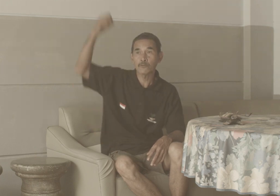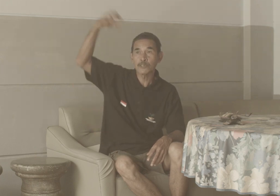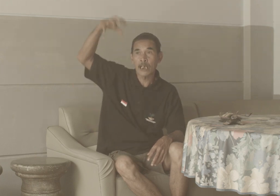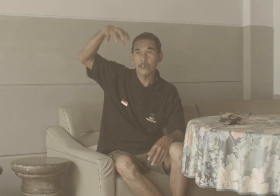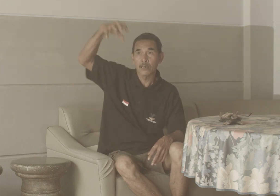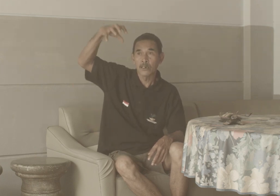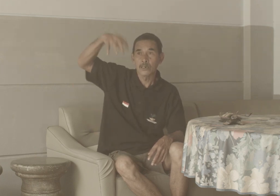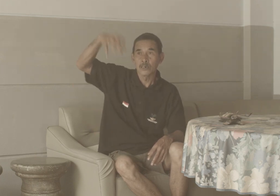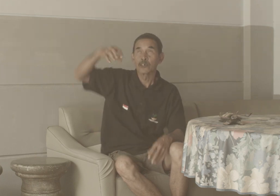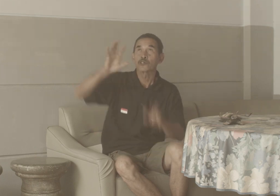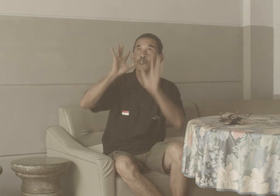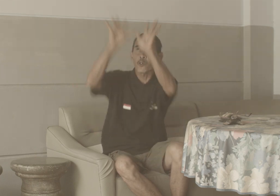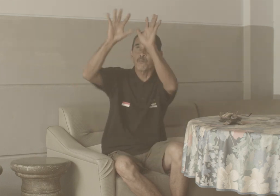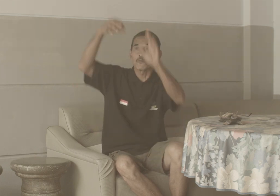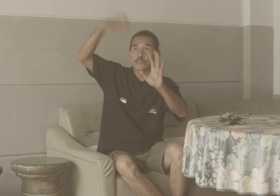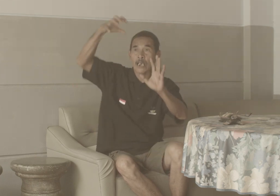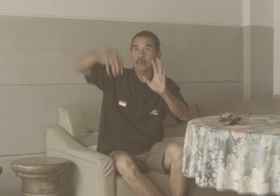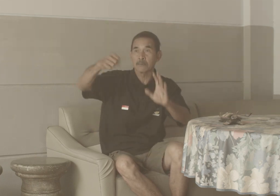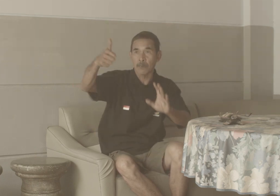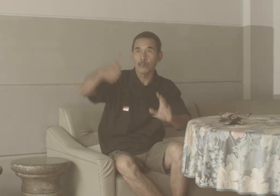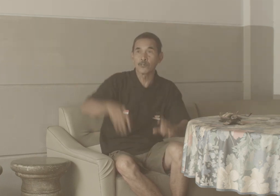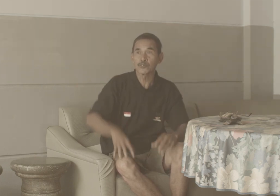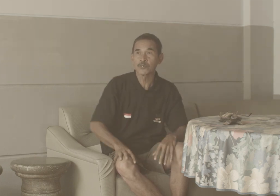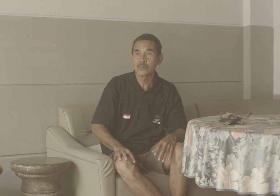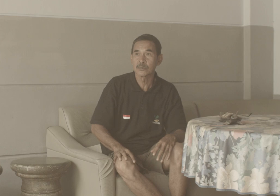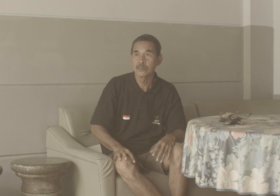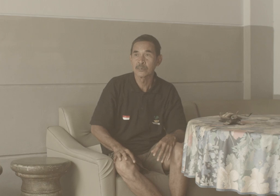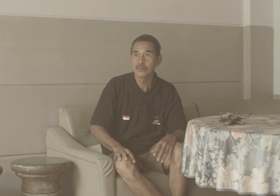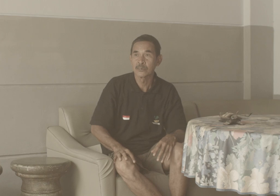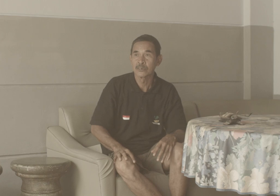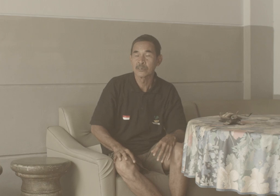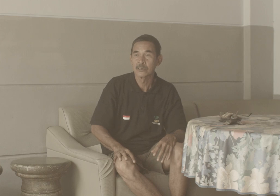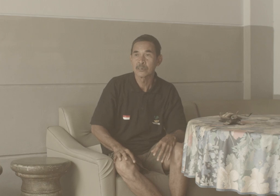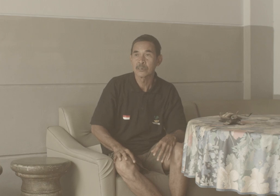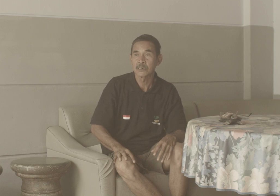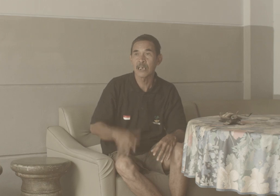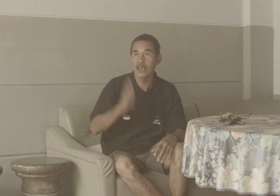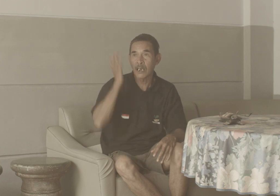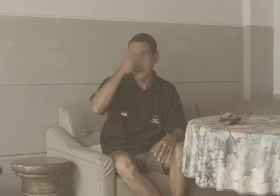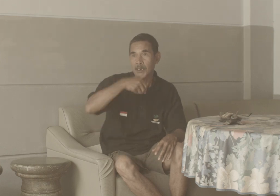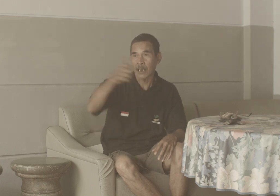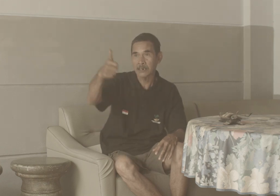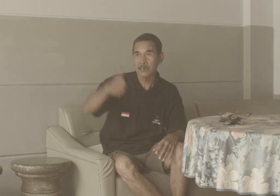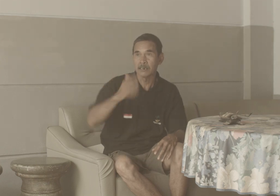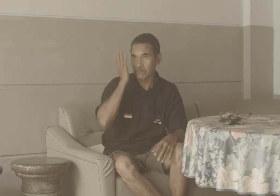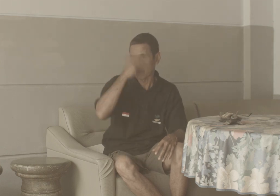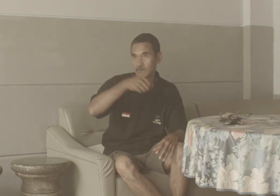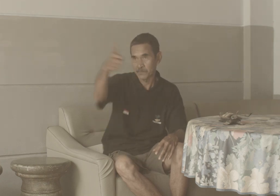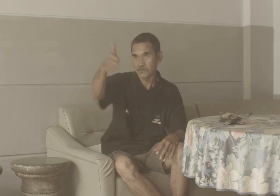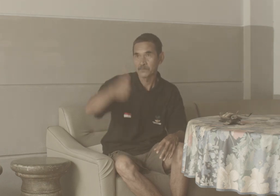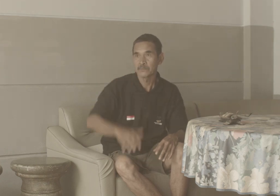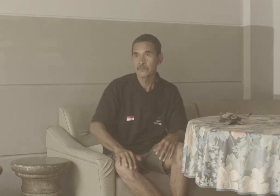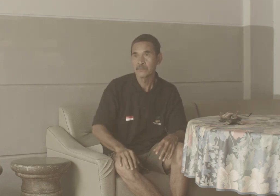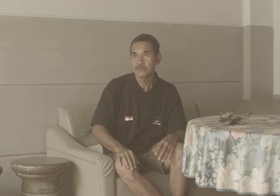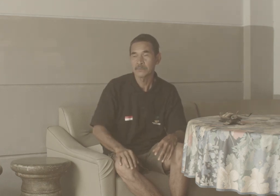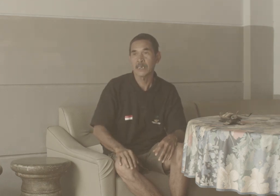hujan Stop hujan Bagus Dia Ganteng Nah